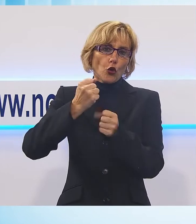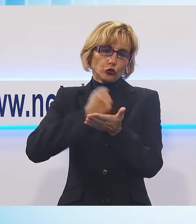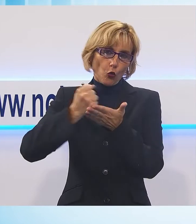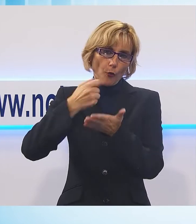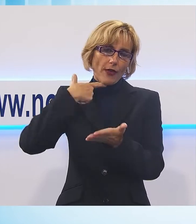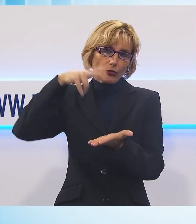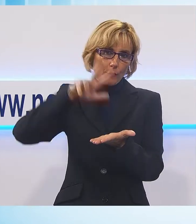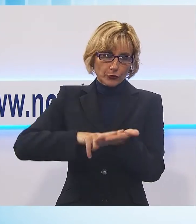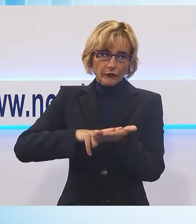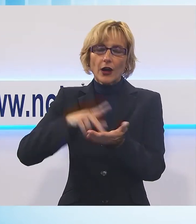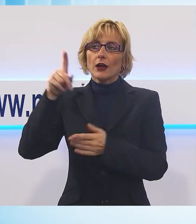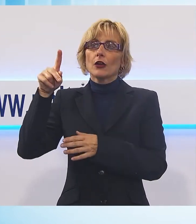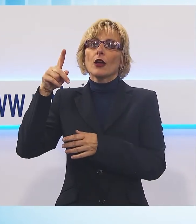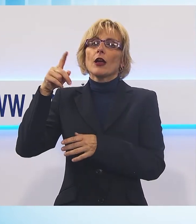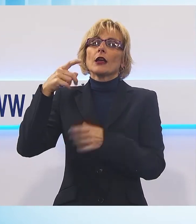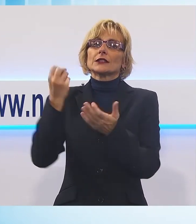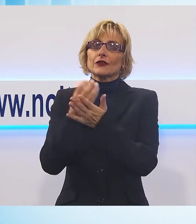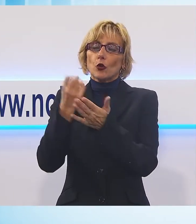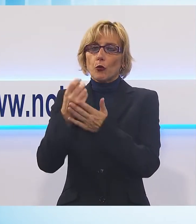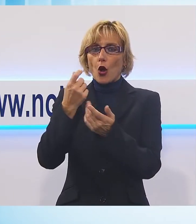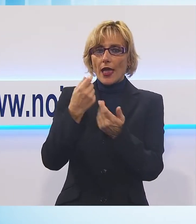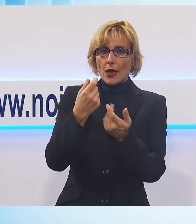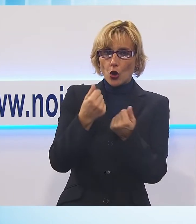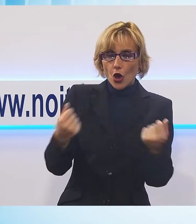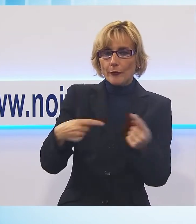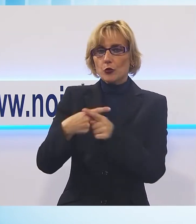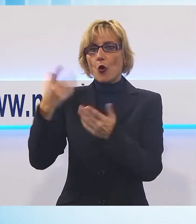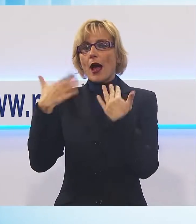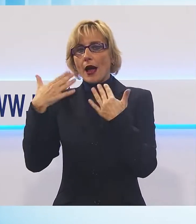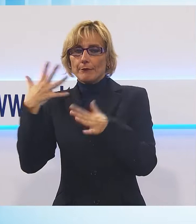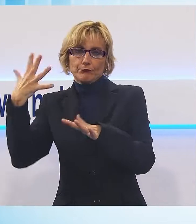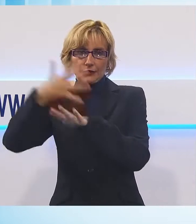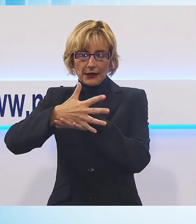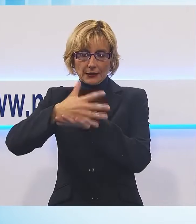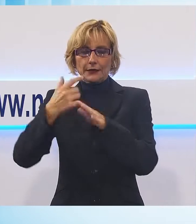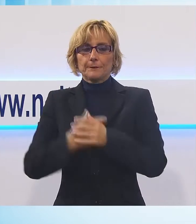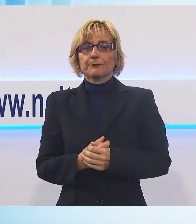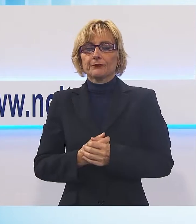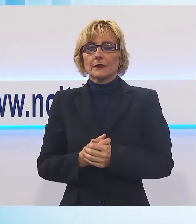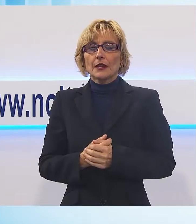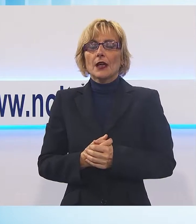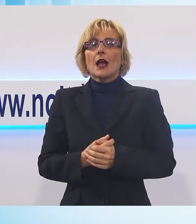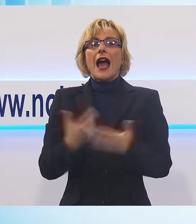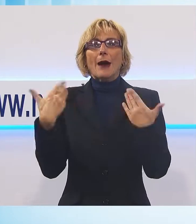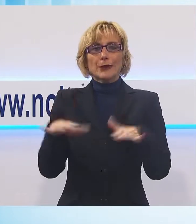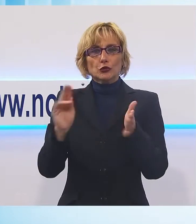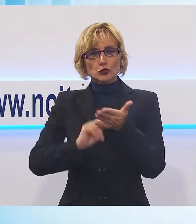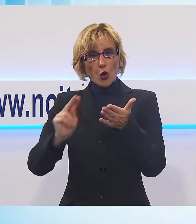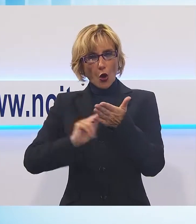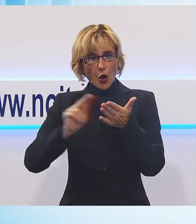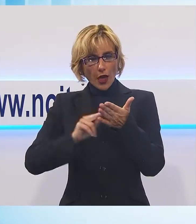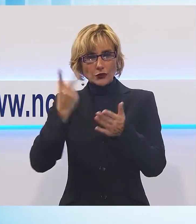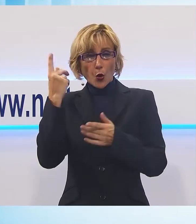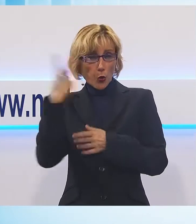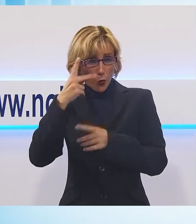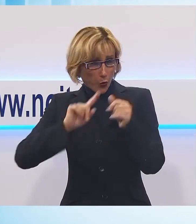dello sviluppo economico e dell'ambiente. Abbandono scolastico, Luca è al top, solo il 9,7% degli studenti